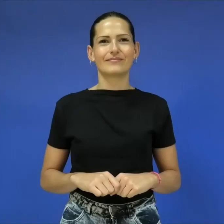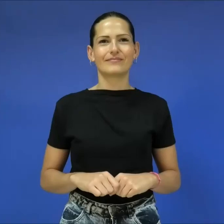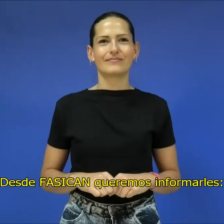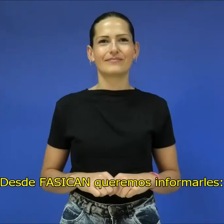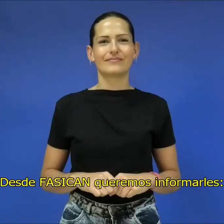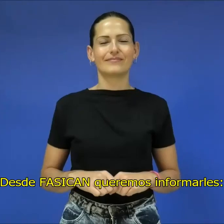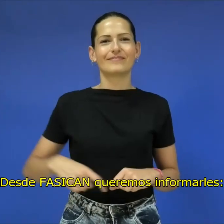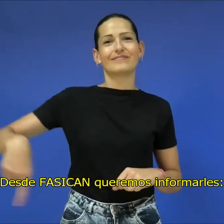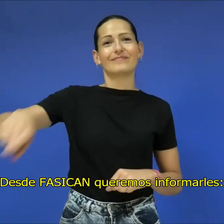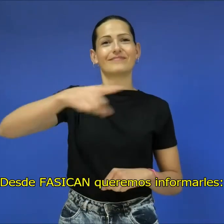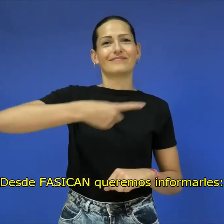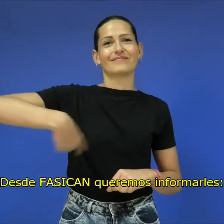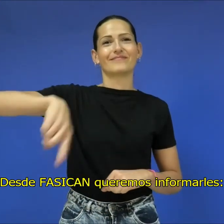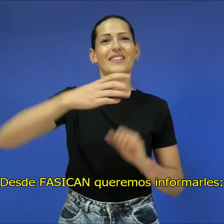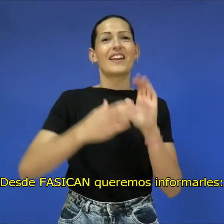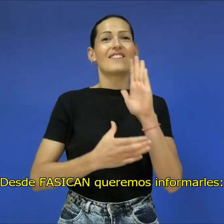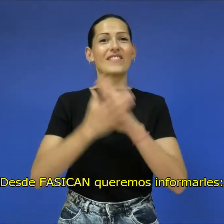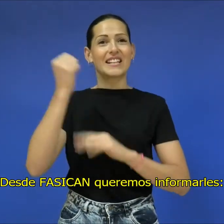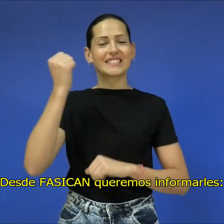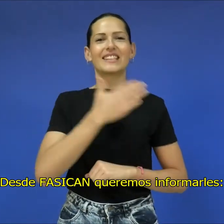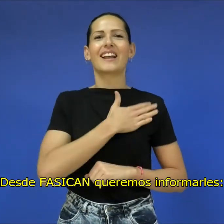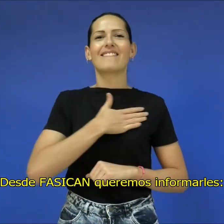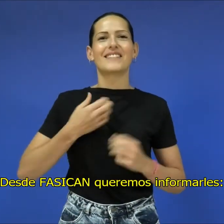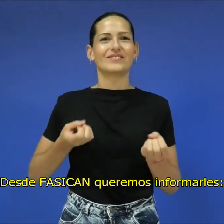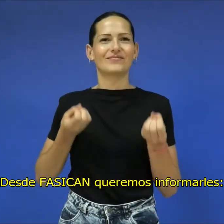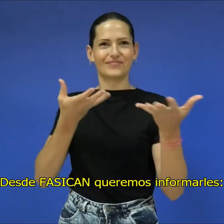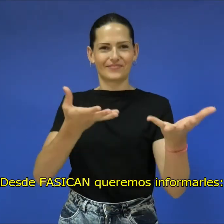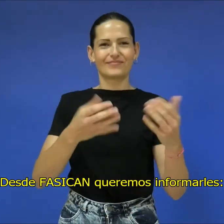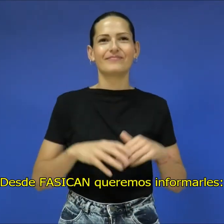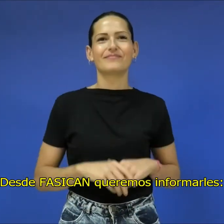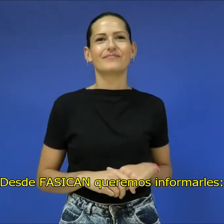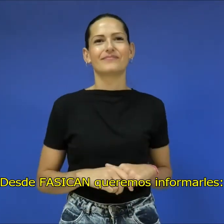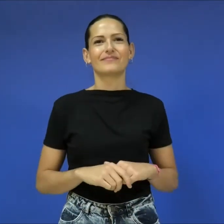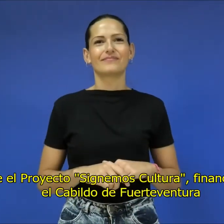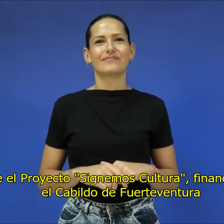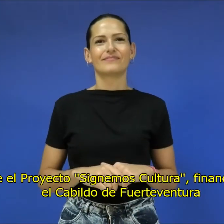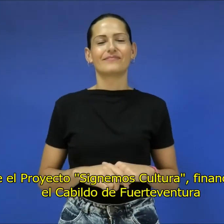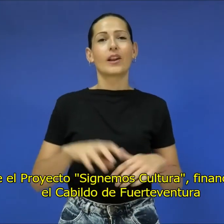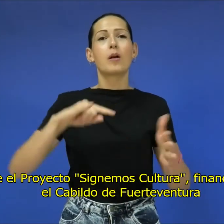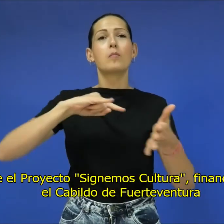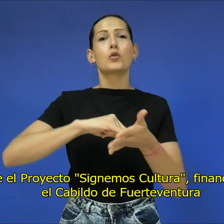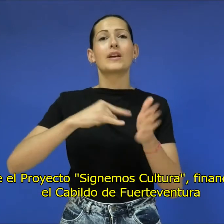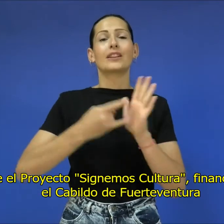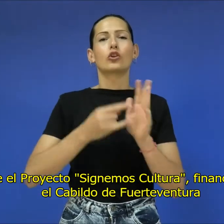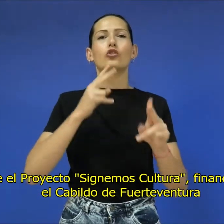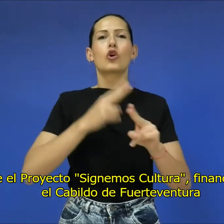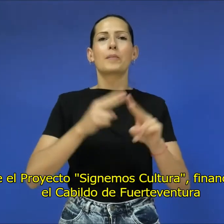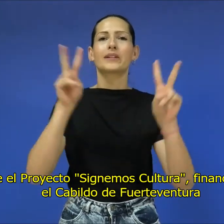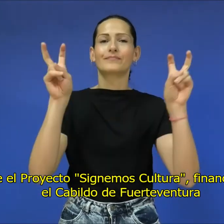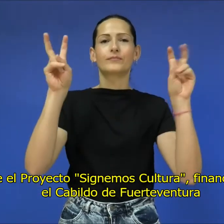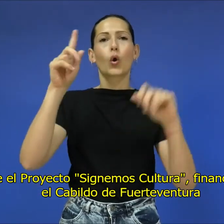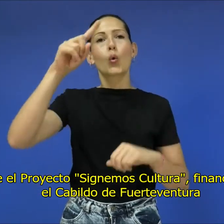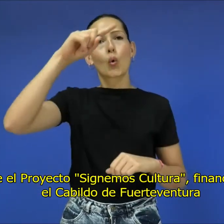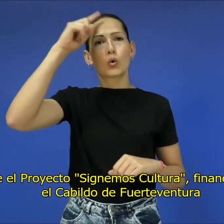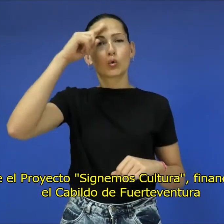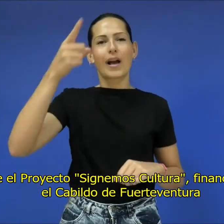Desde Fasicam queremos informarles. Desde el proyecto Signemos Cultura,